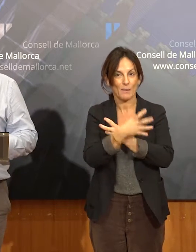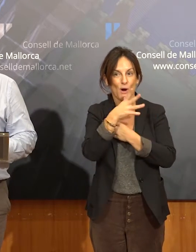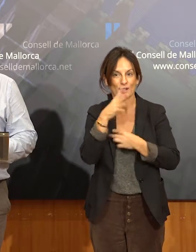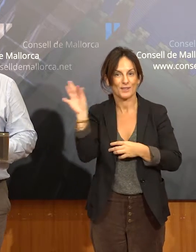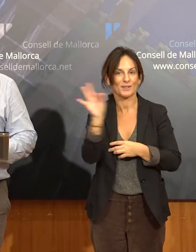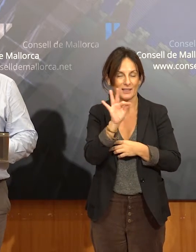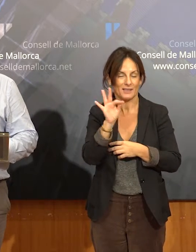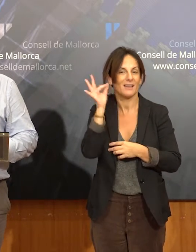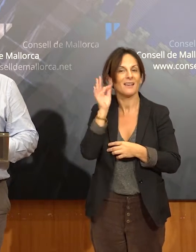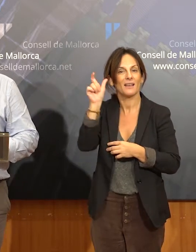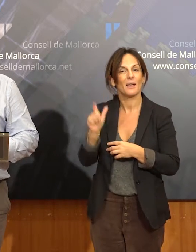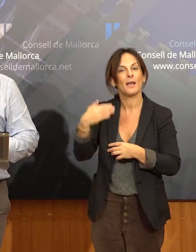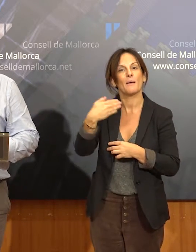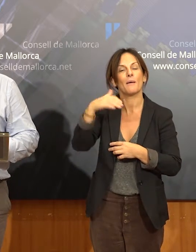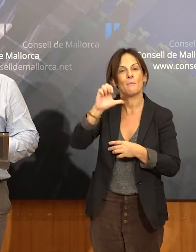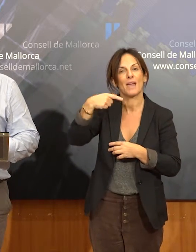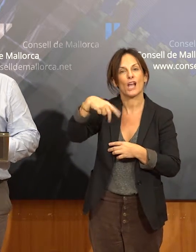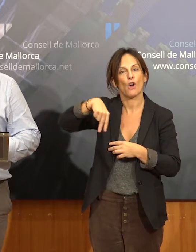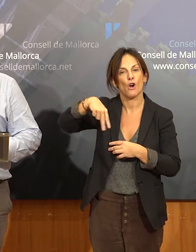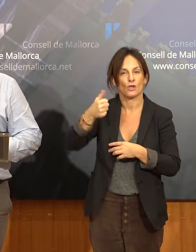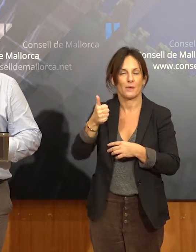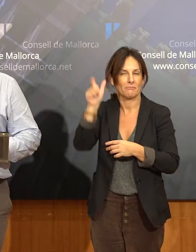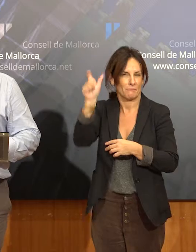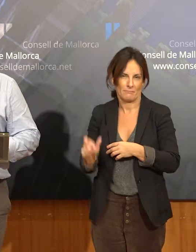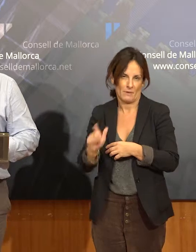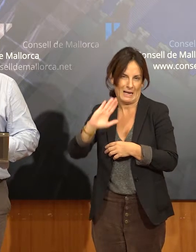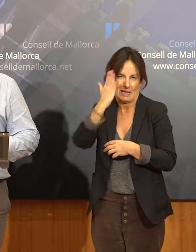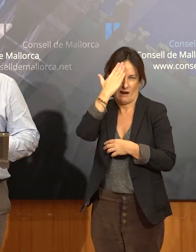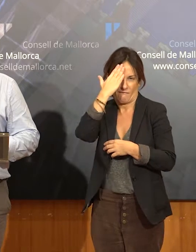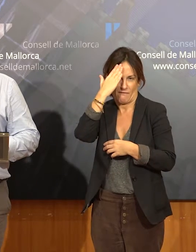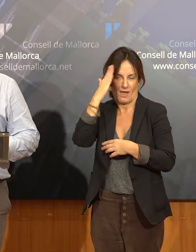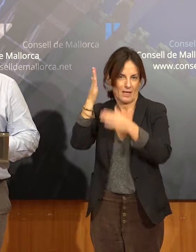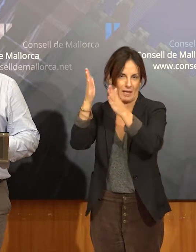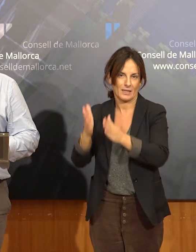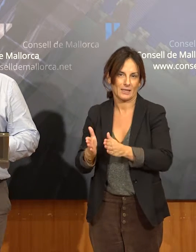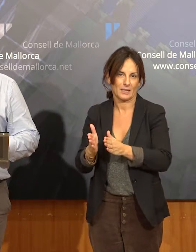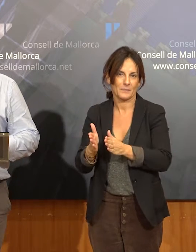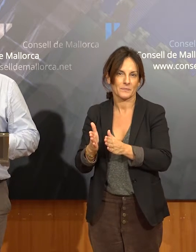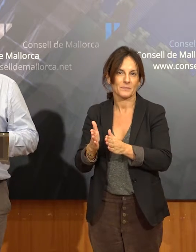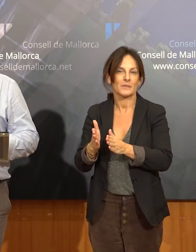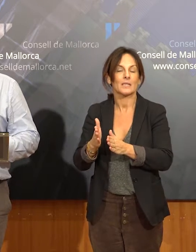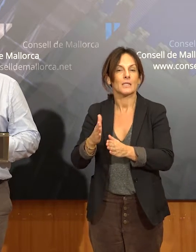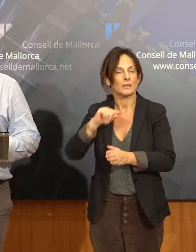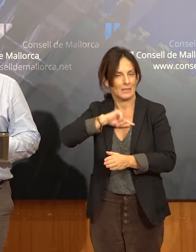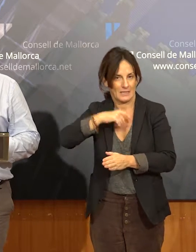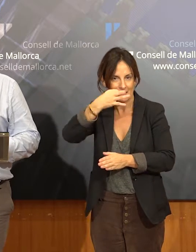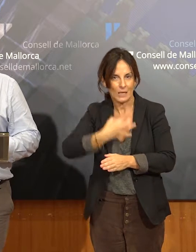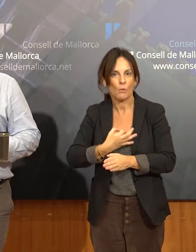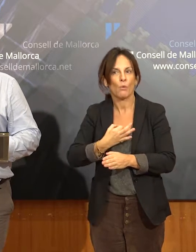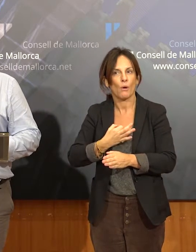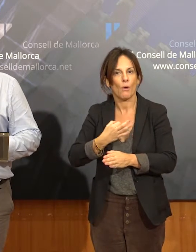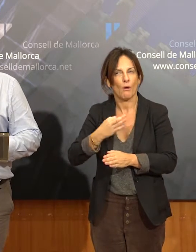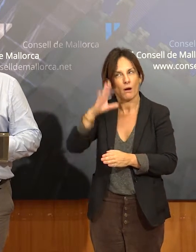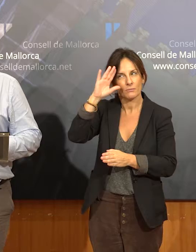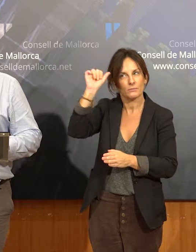a Begoña. A Begoña és una persona que és un referent i que estem segurs que ens aportarà